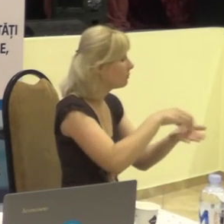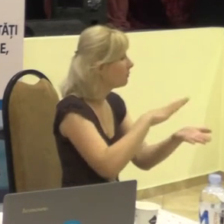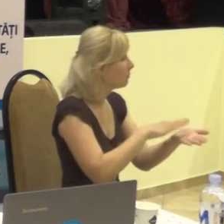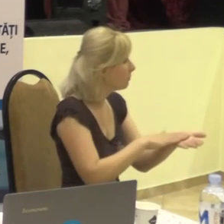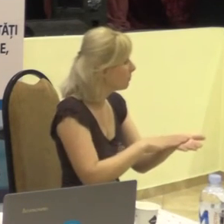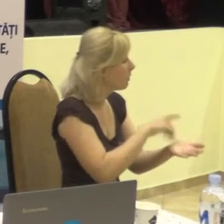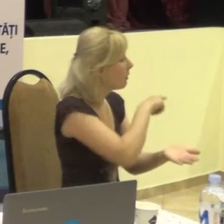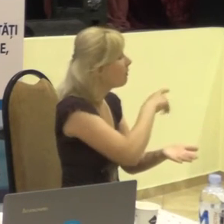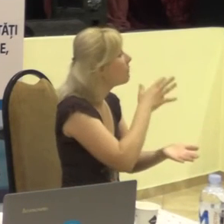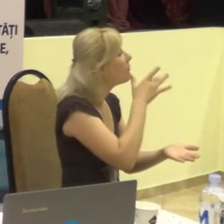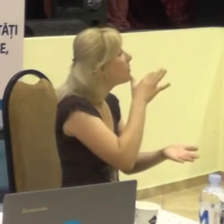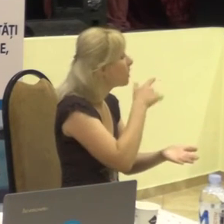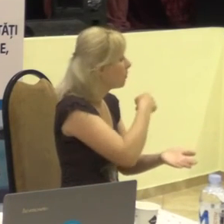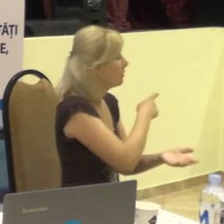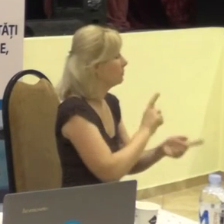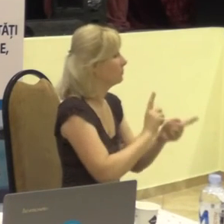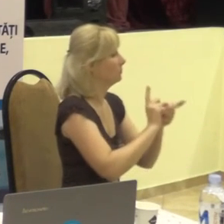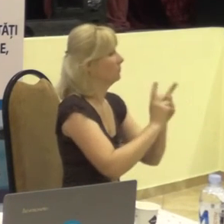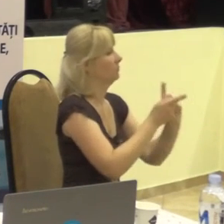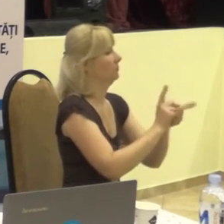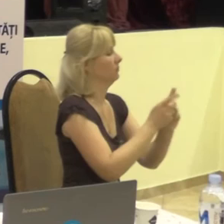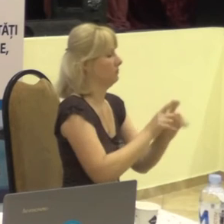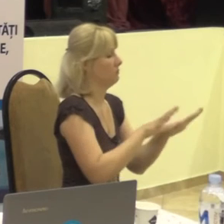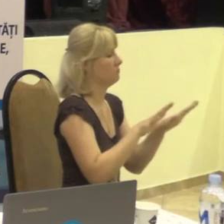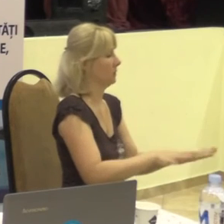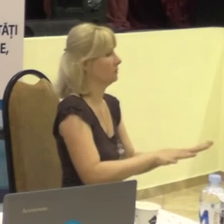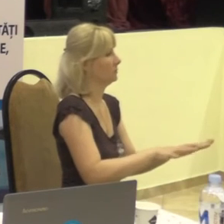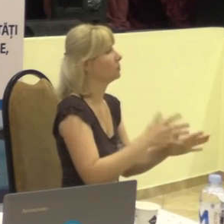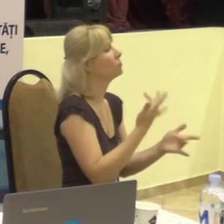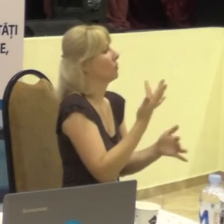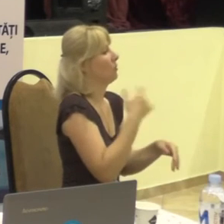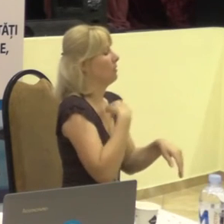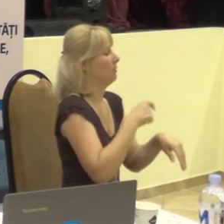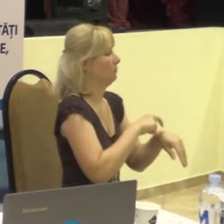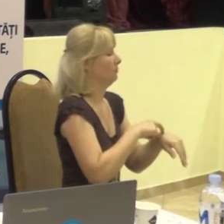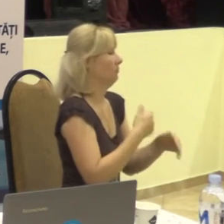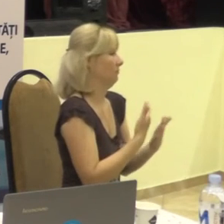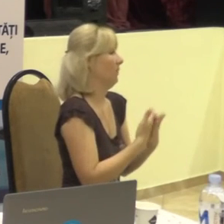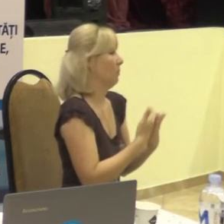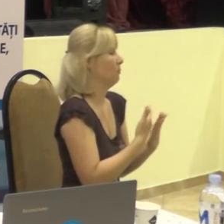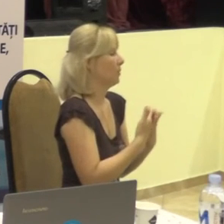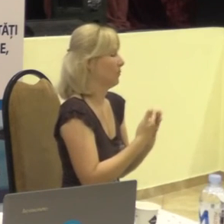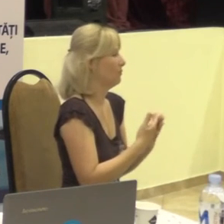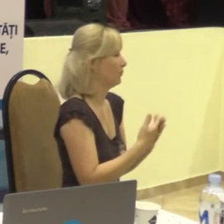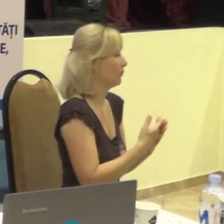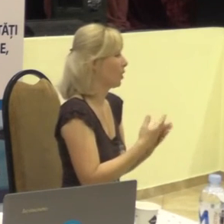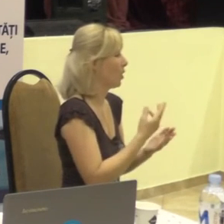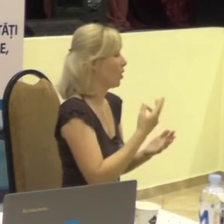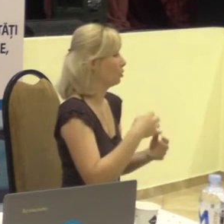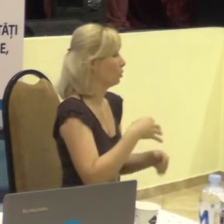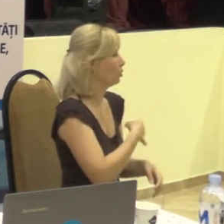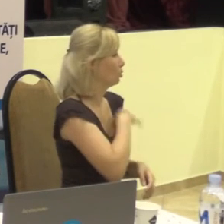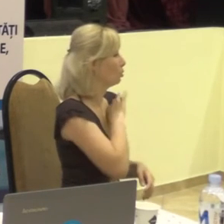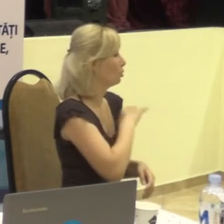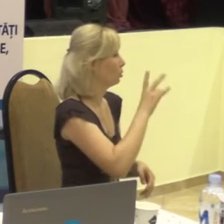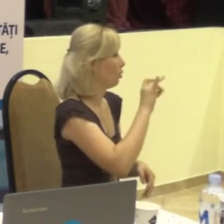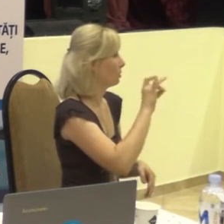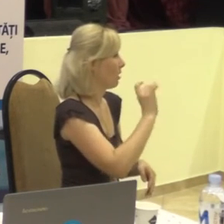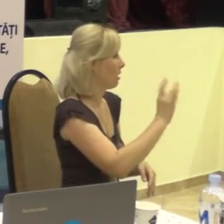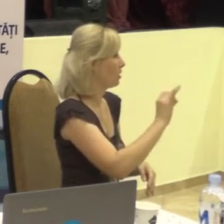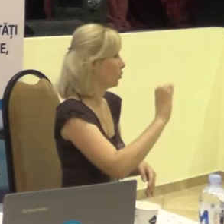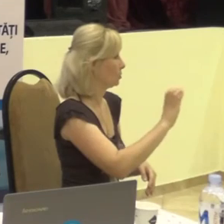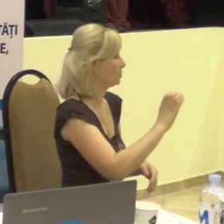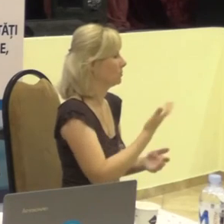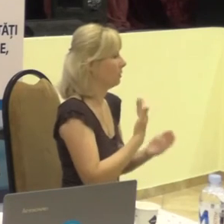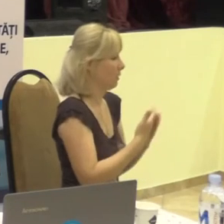timp dumneavoastră se găsește în acest local. De exemplu, să luăm notarea. Dacă